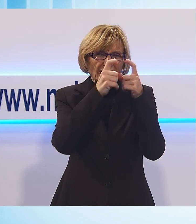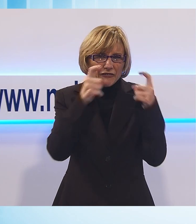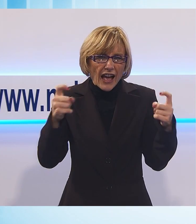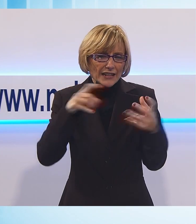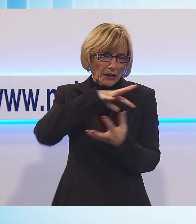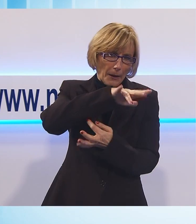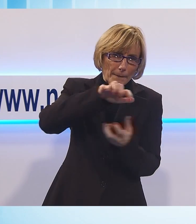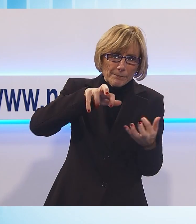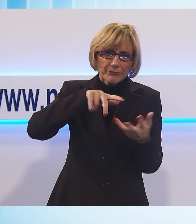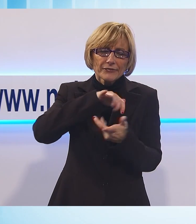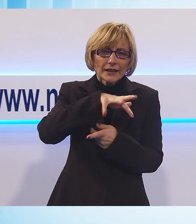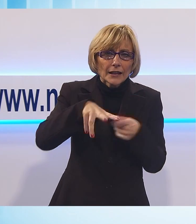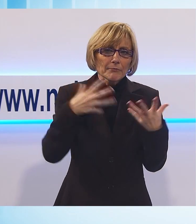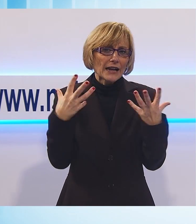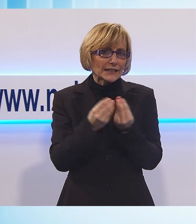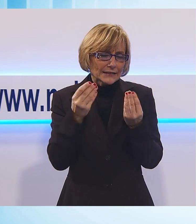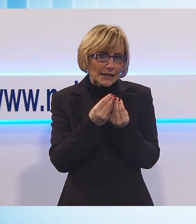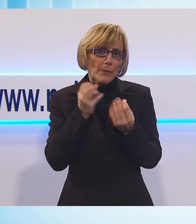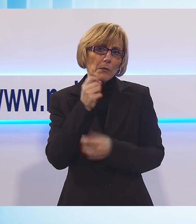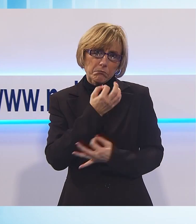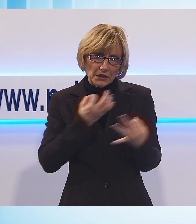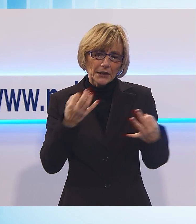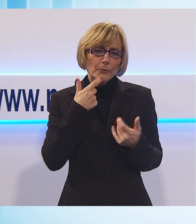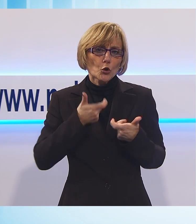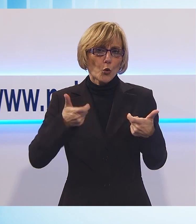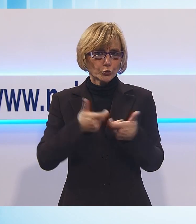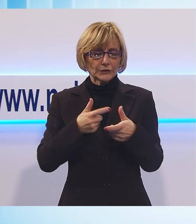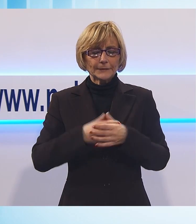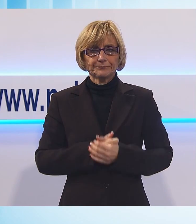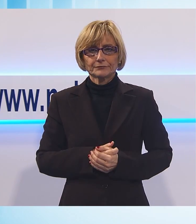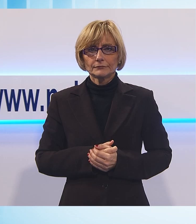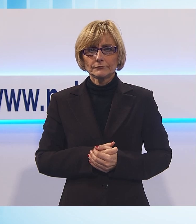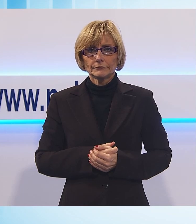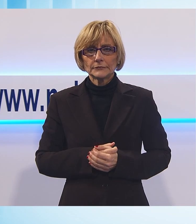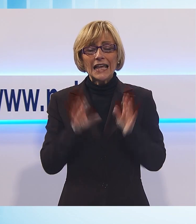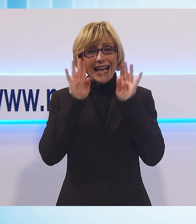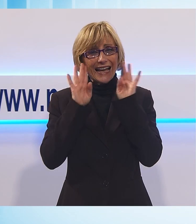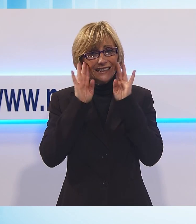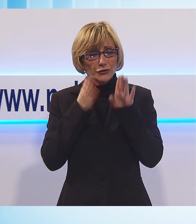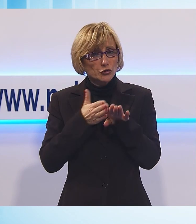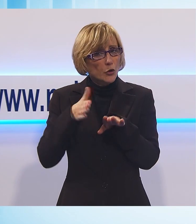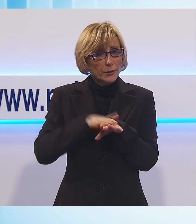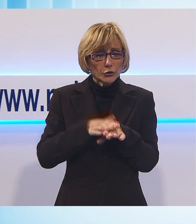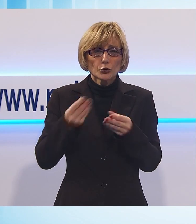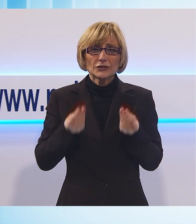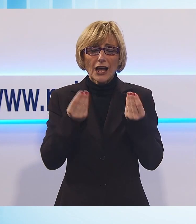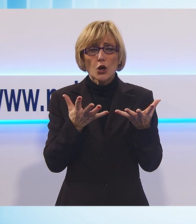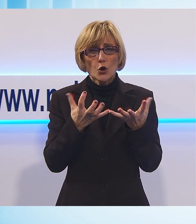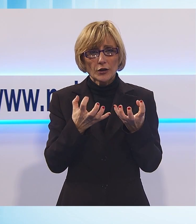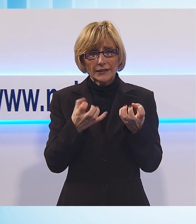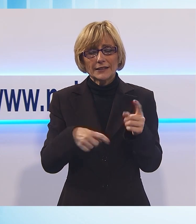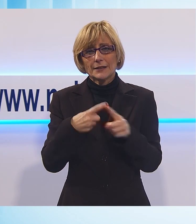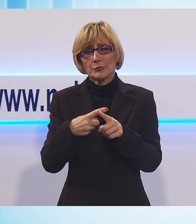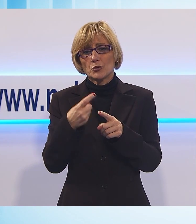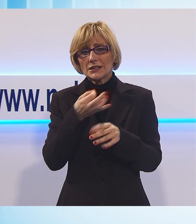sono un ottimo fertilizzante per la nostra comunità. Quella attenzione soprattutto fornisce concretezza e senso